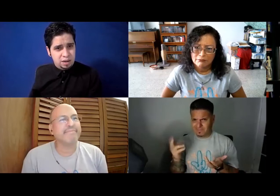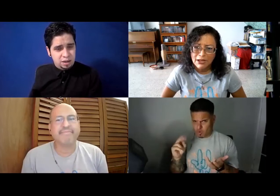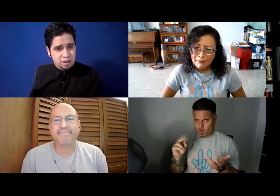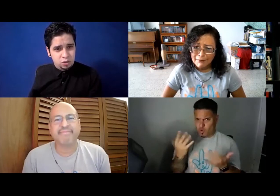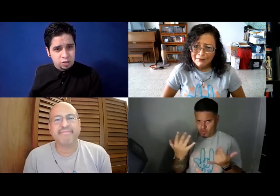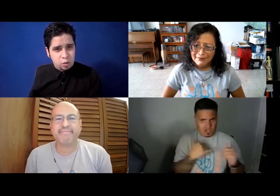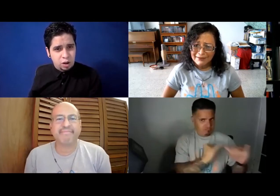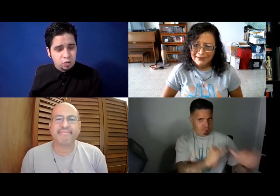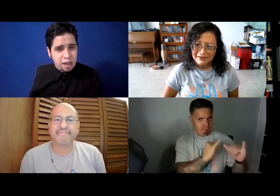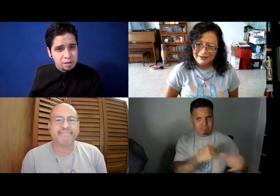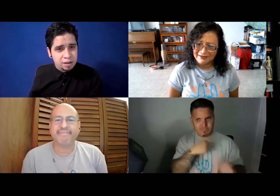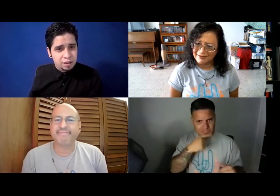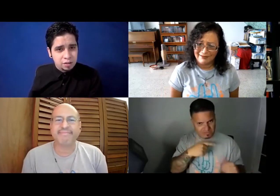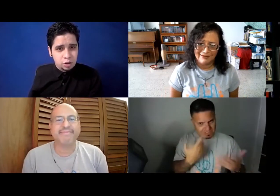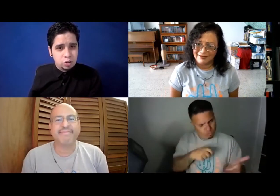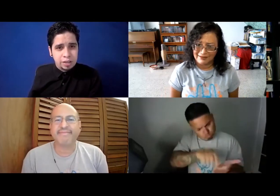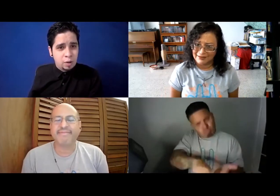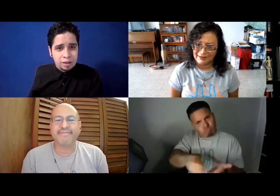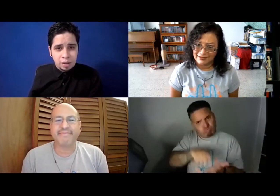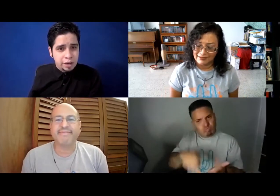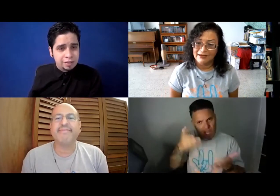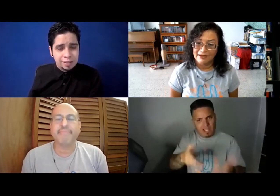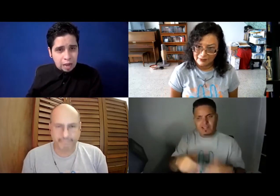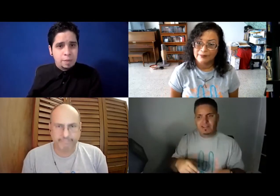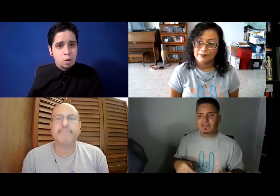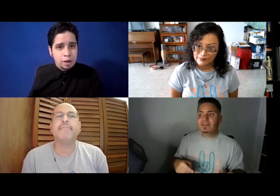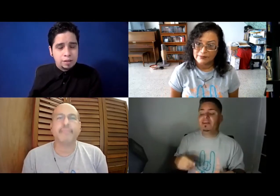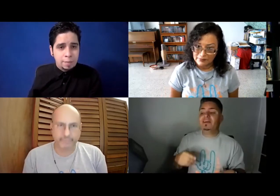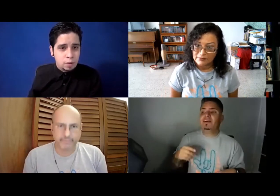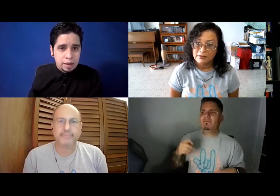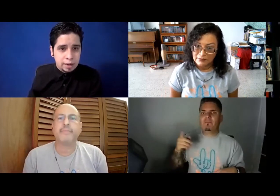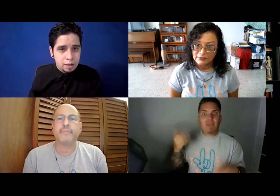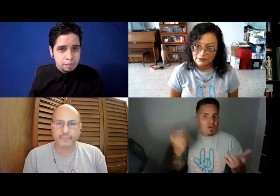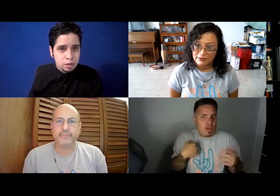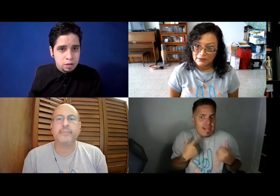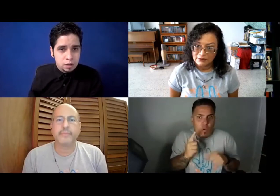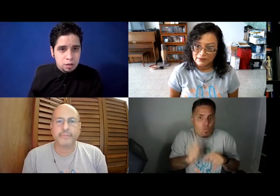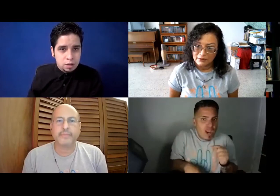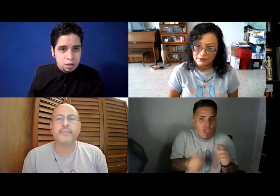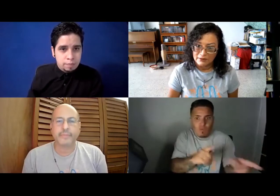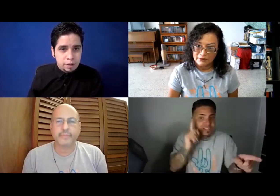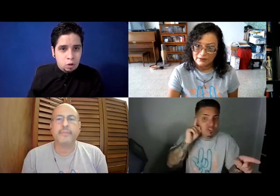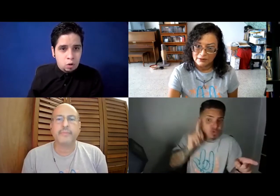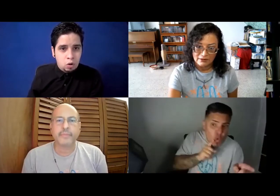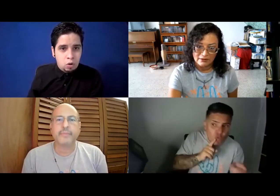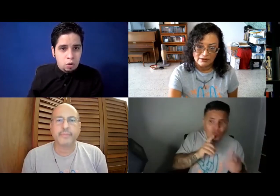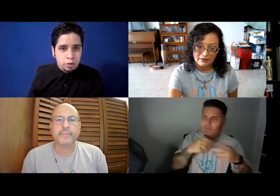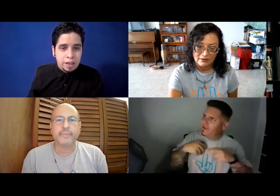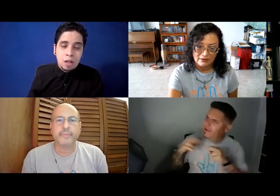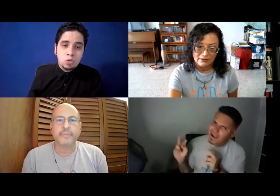el concepto como razonable. Yo quiero, igual que el oyente, sentarme y coger el examen igual que él. Pero, o sea, tú no